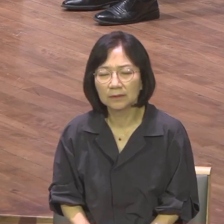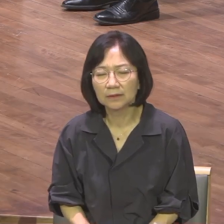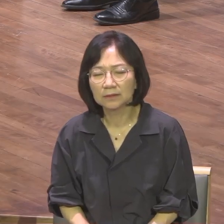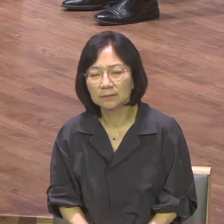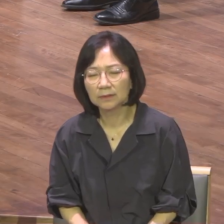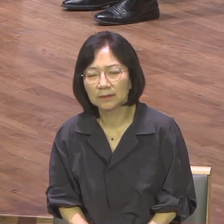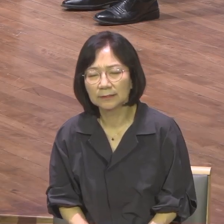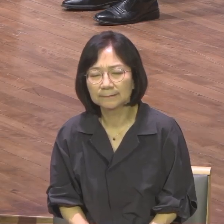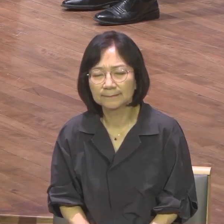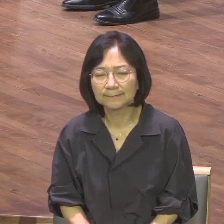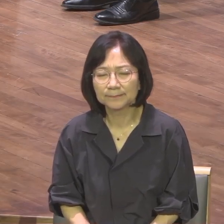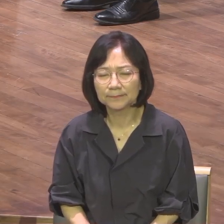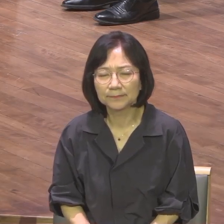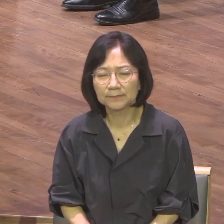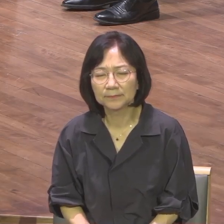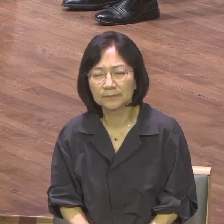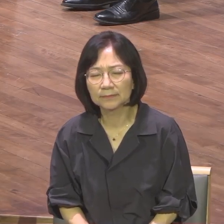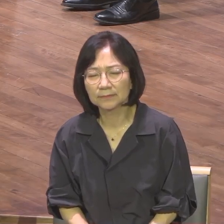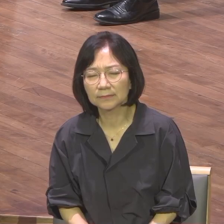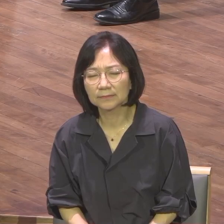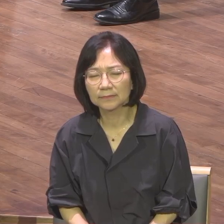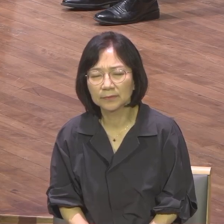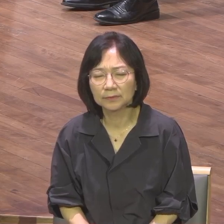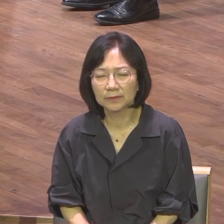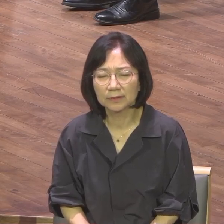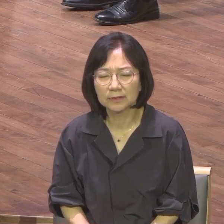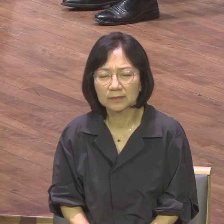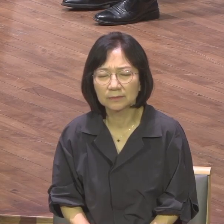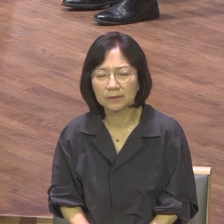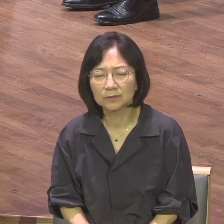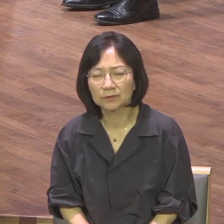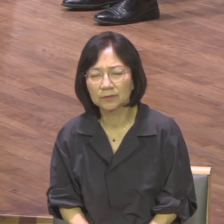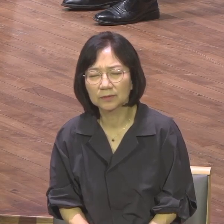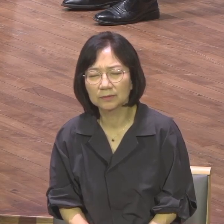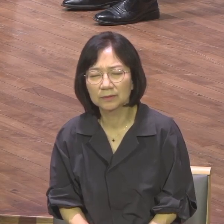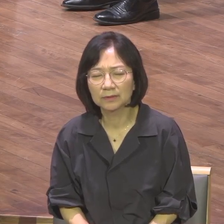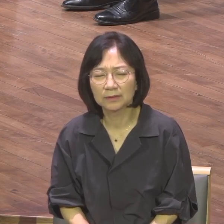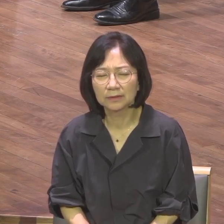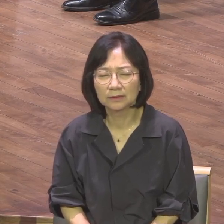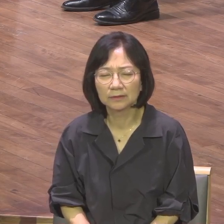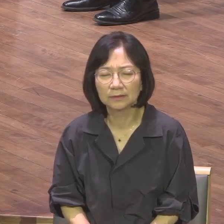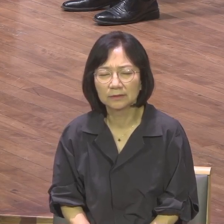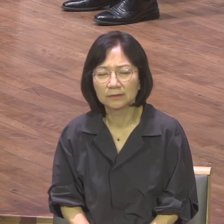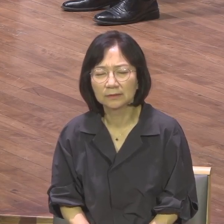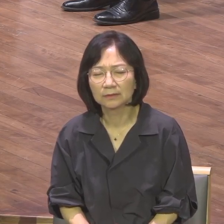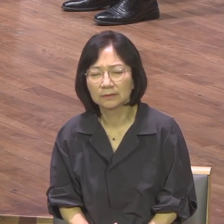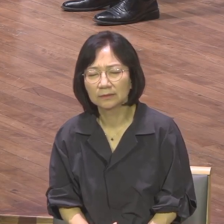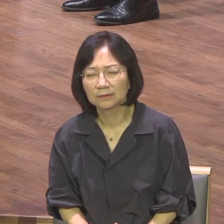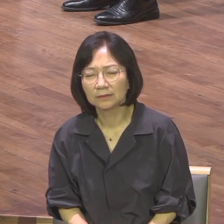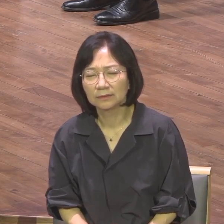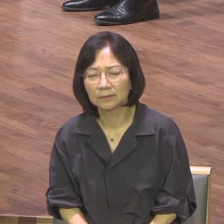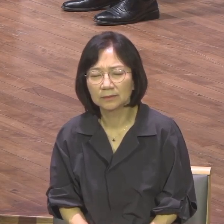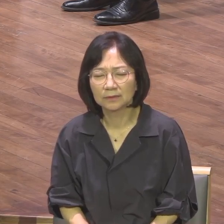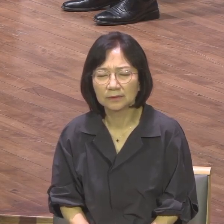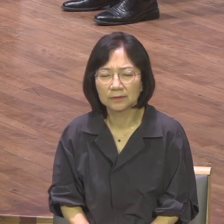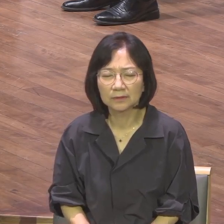나의 인생이 되기하시오 우리의 훈애들이 되어줄 수 하나님 이 밤에 성령의 역사 인공하여 하나님 주님을 불러주시오